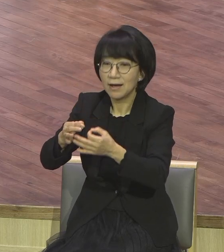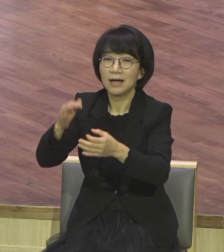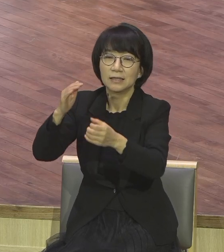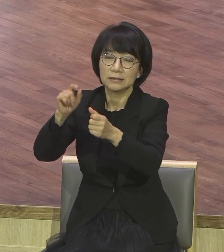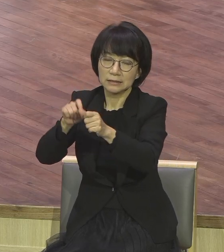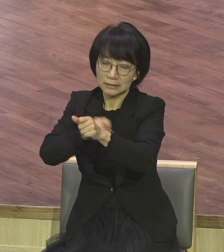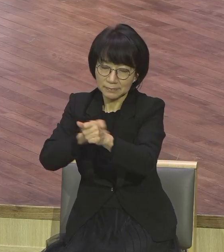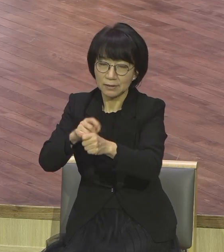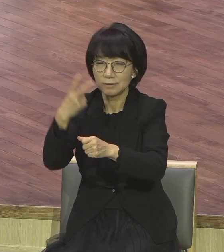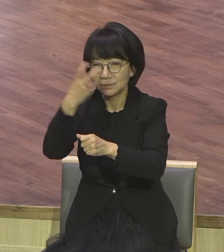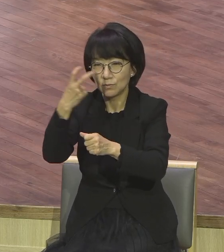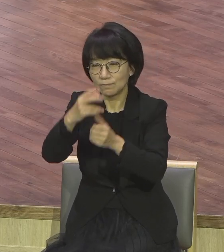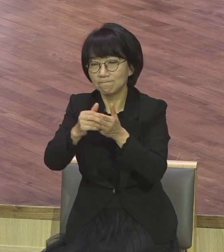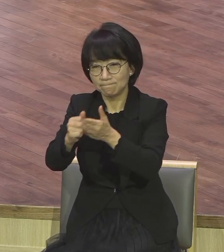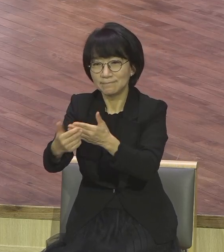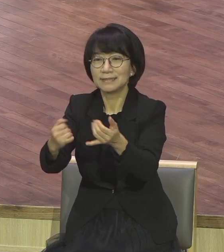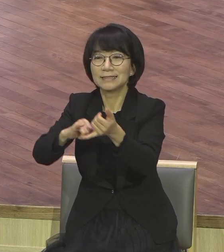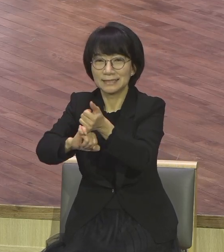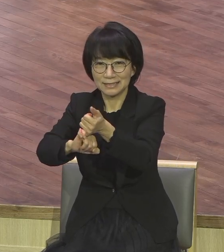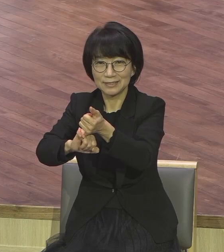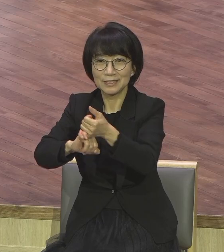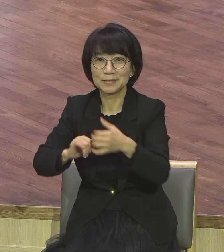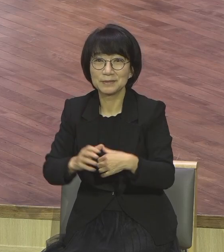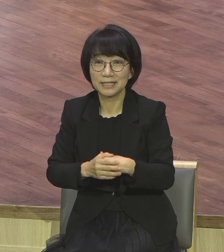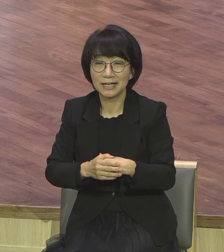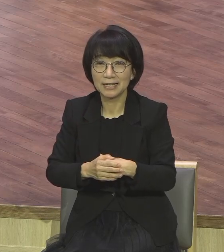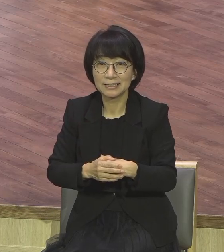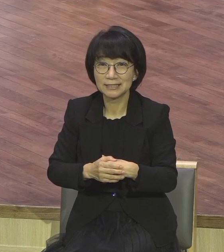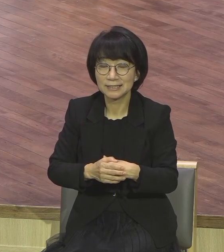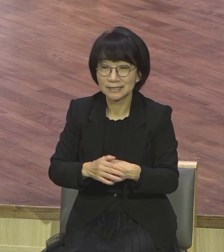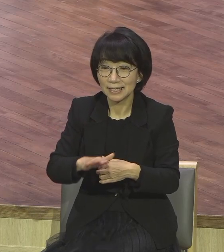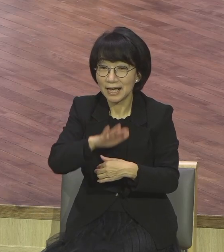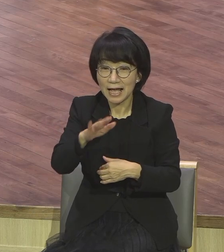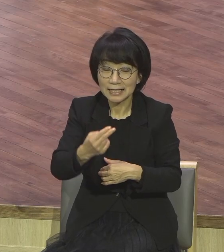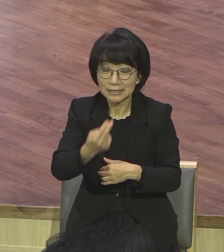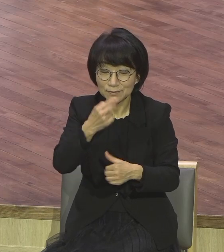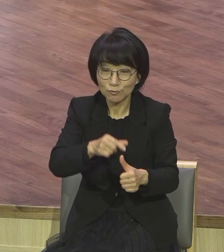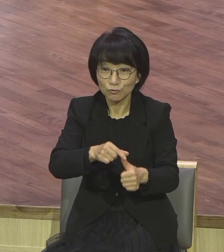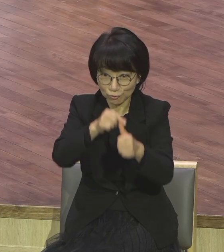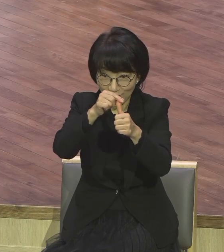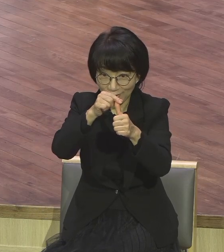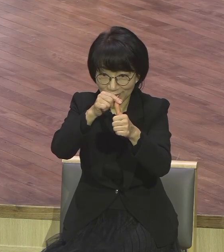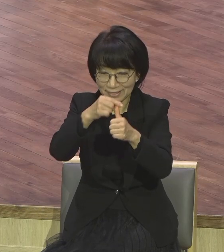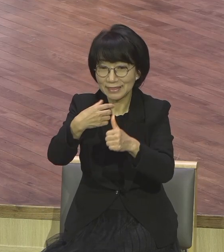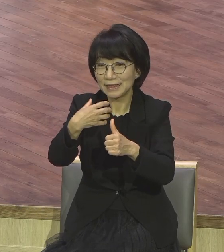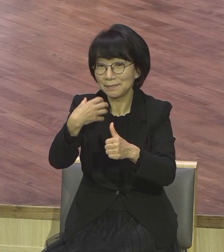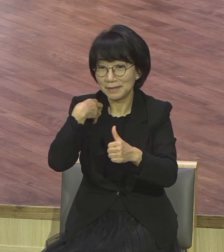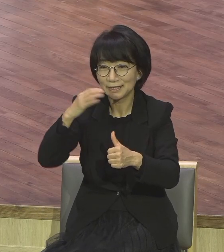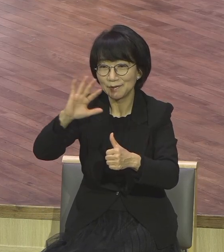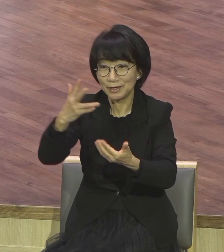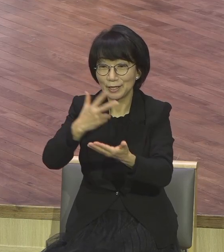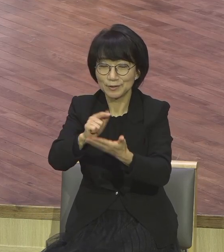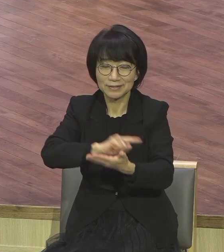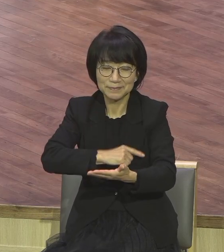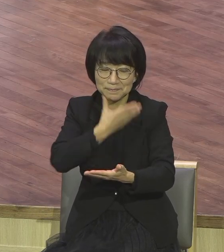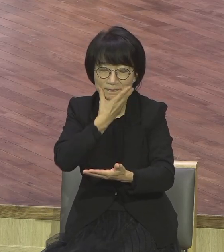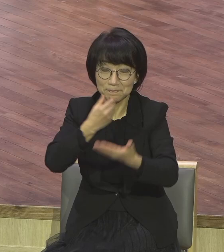이 생명운동 확산에 모두 다 플랫폼들 다 되시기를 즈음으로 축복합니다 기도합시다